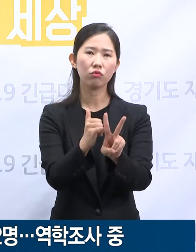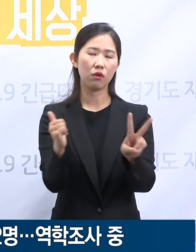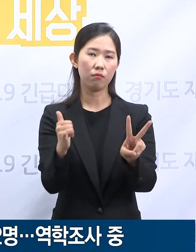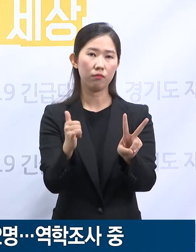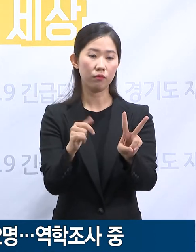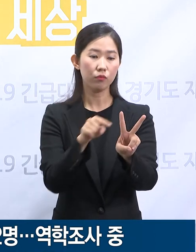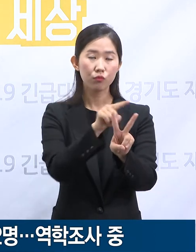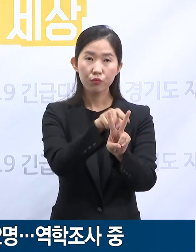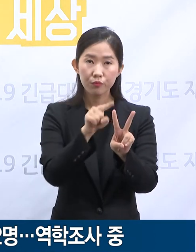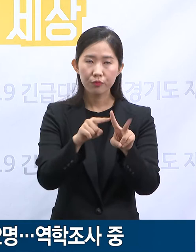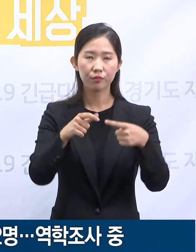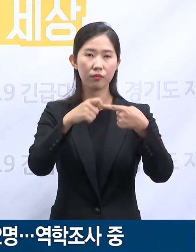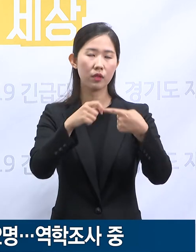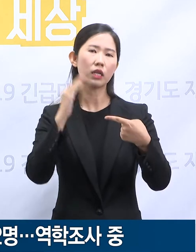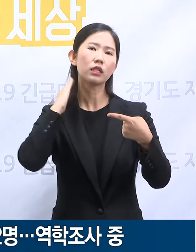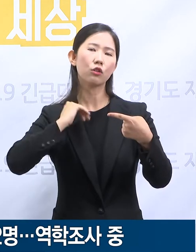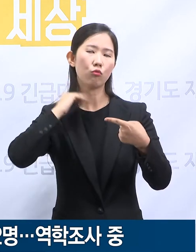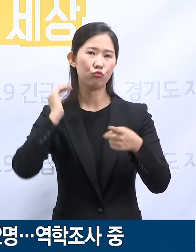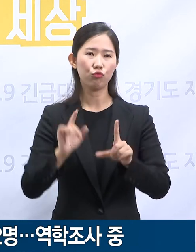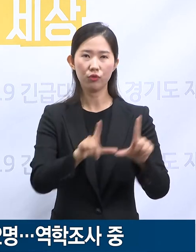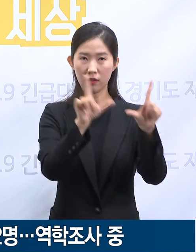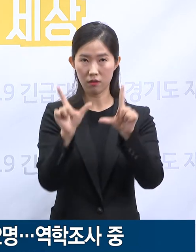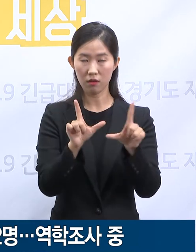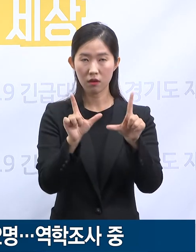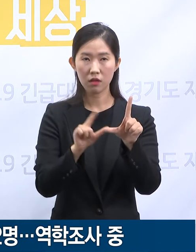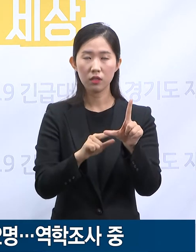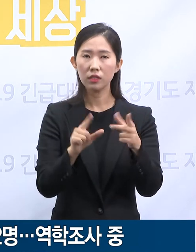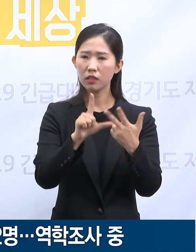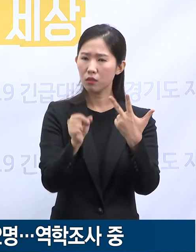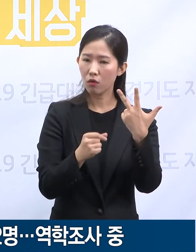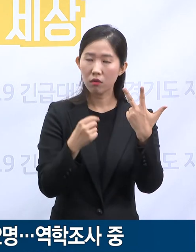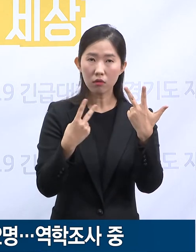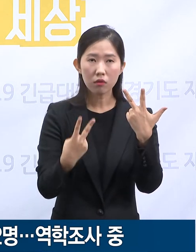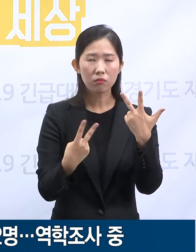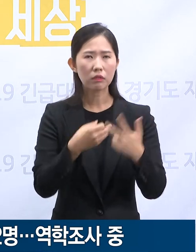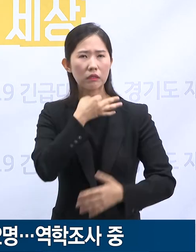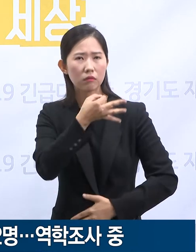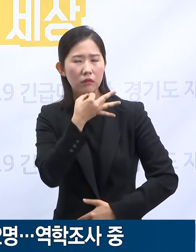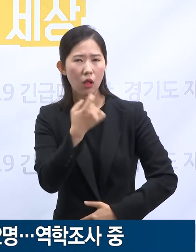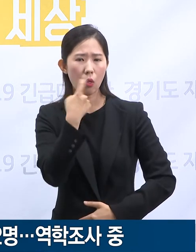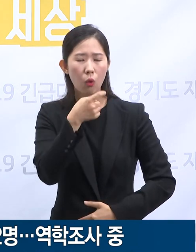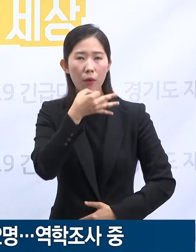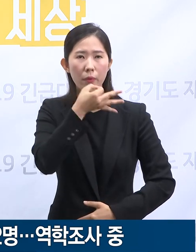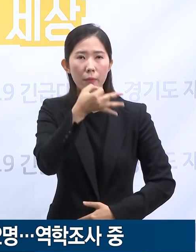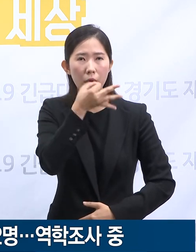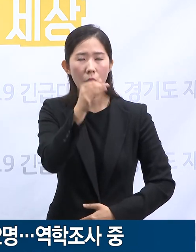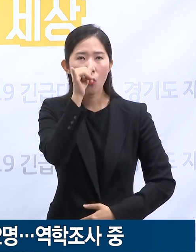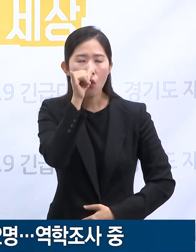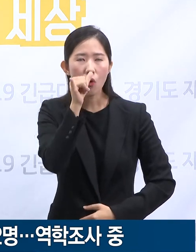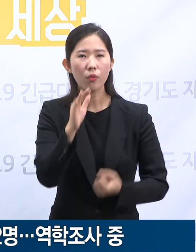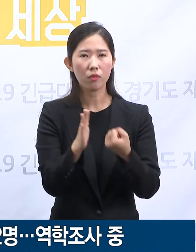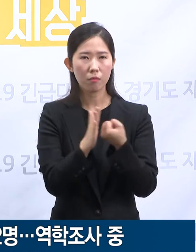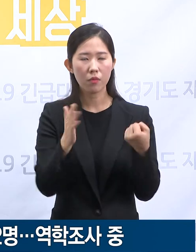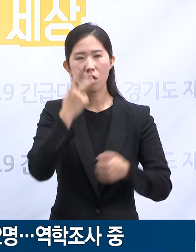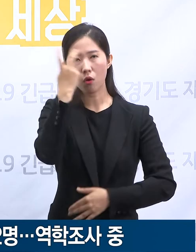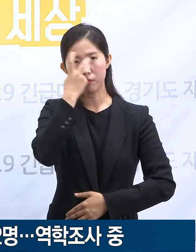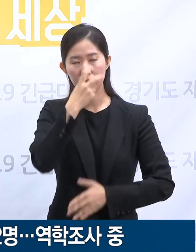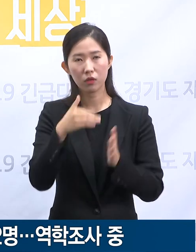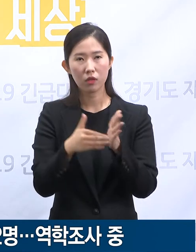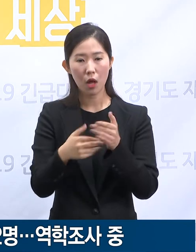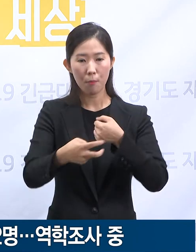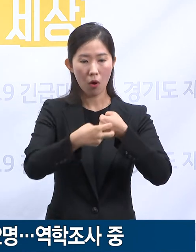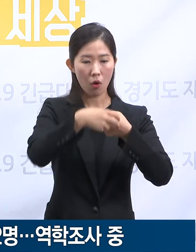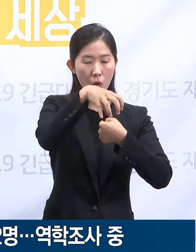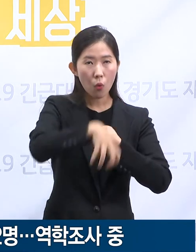이 중 의정부 거주 확진자는 7월 2일 기침, 가래 등 증상 발현이 된 뒤 피렴 소견을 보여 진행한 병원에서의